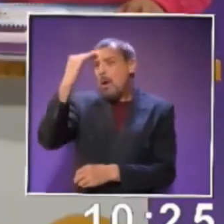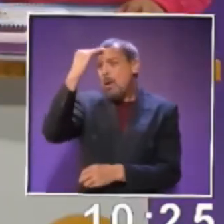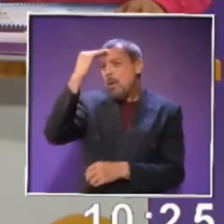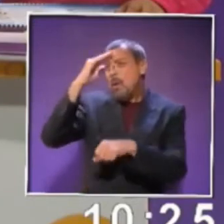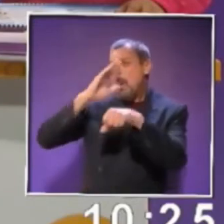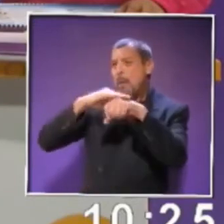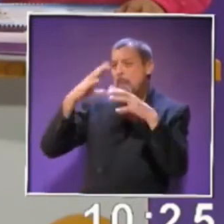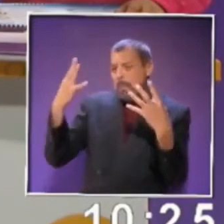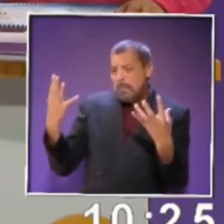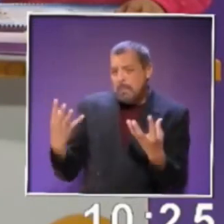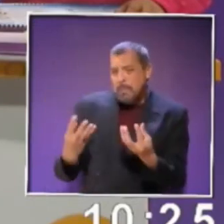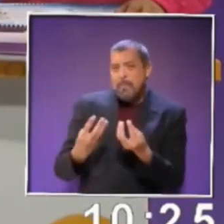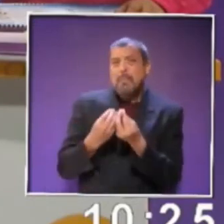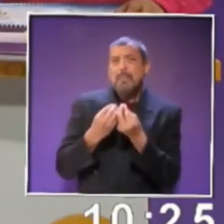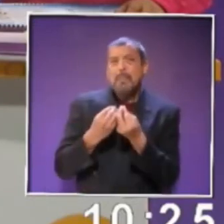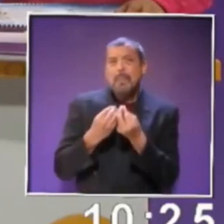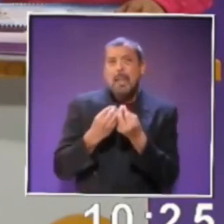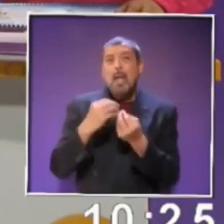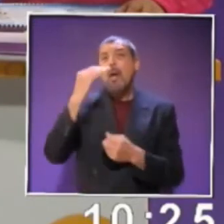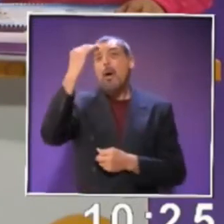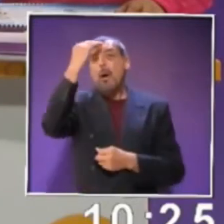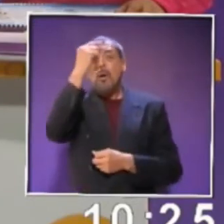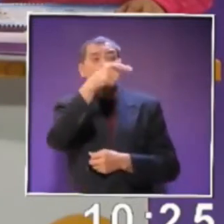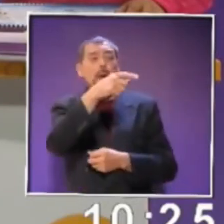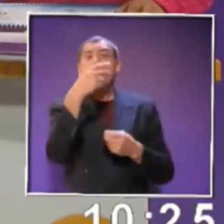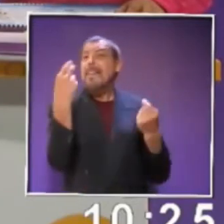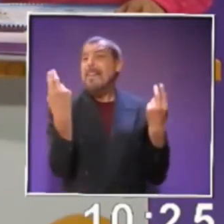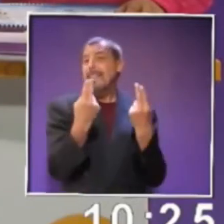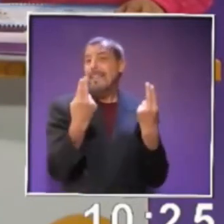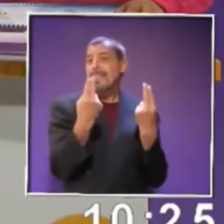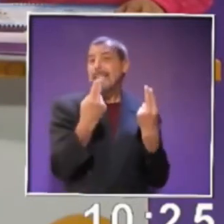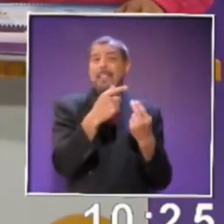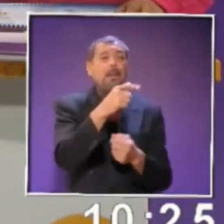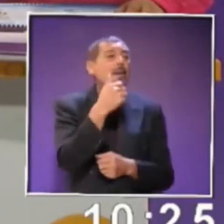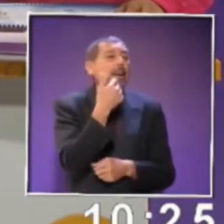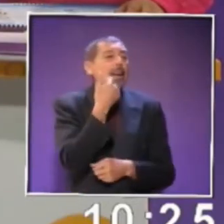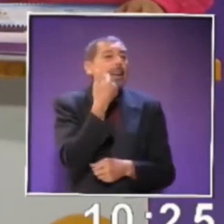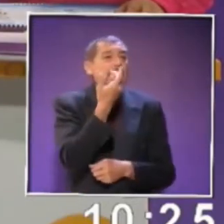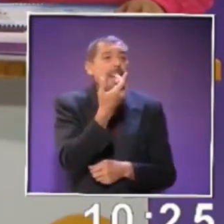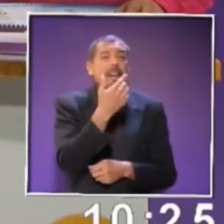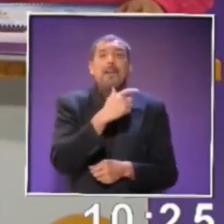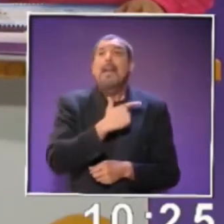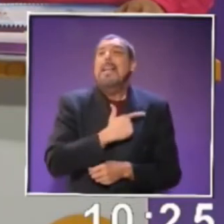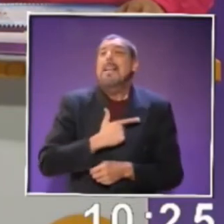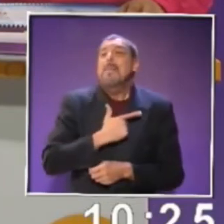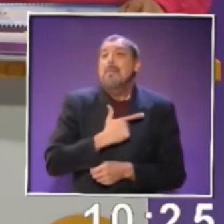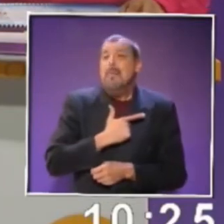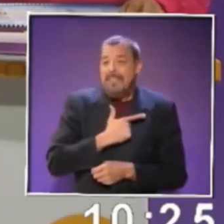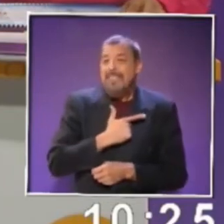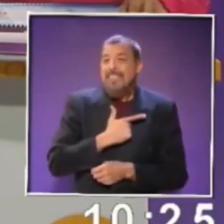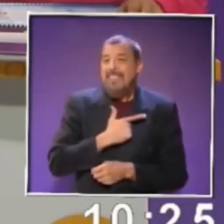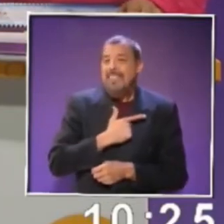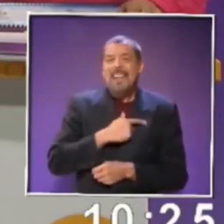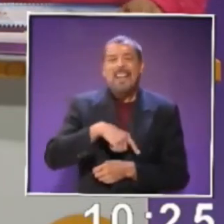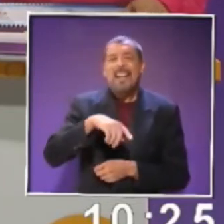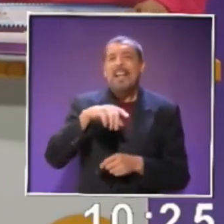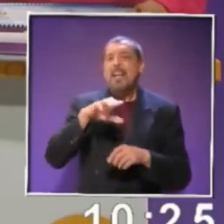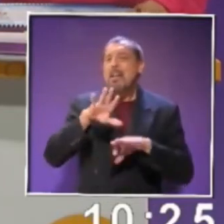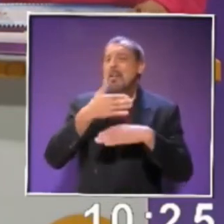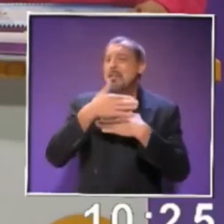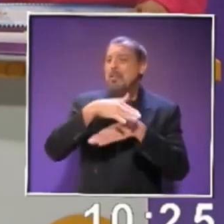conocer las inquietudes que tienen nuestros pequeños y que demás con estas actividades. Claro que sí, maestra, sobre todo escucharlos,